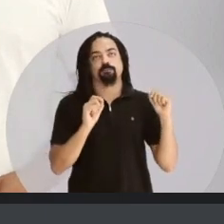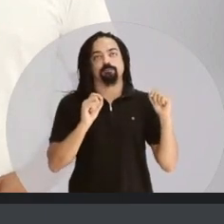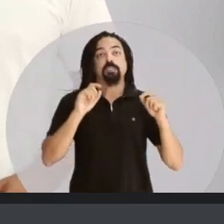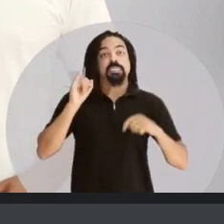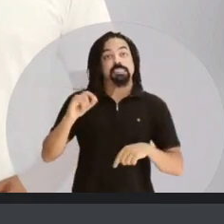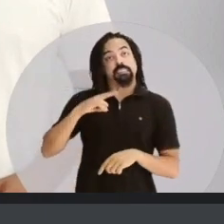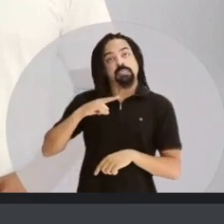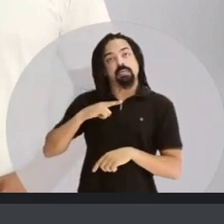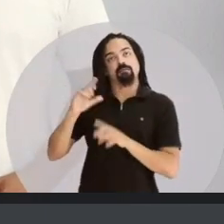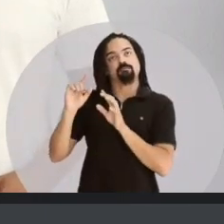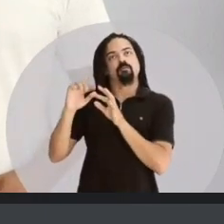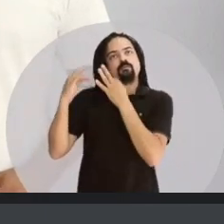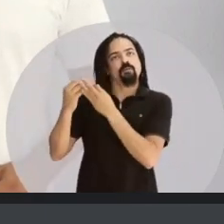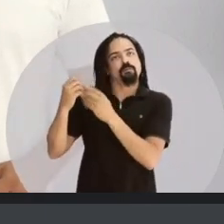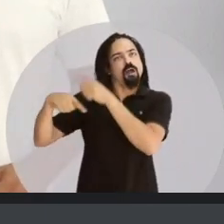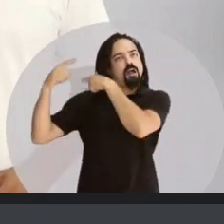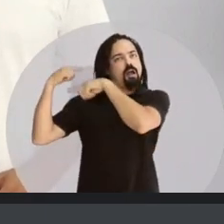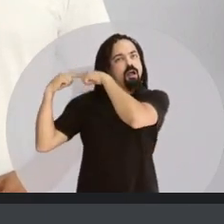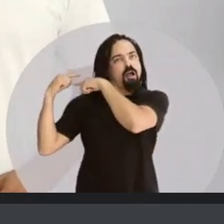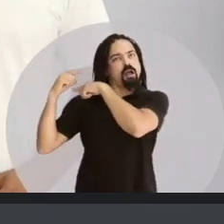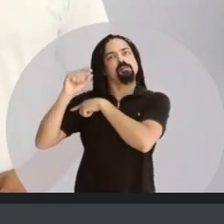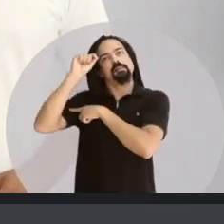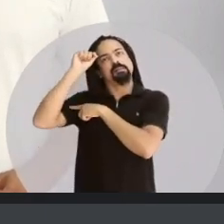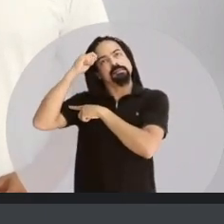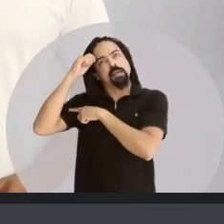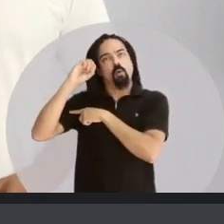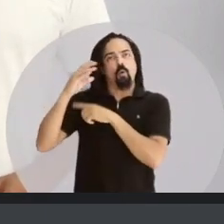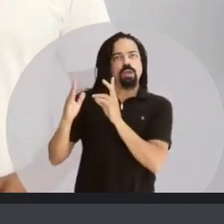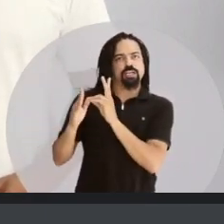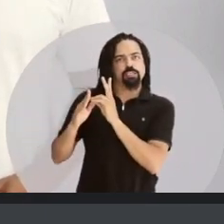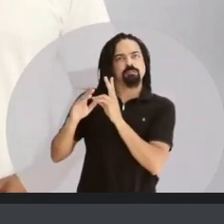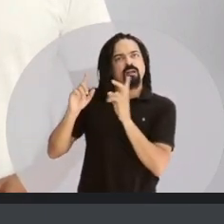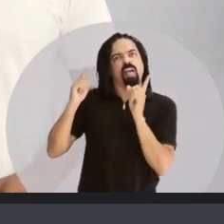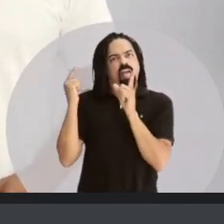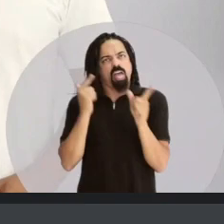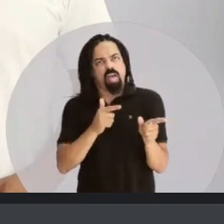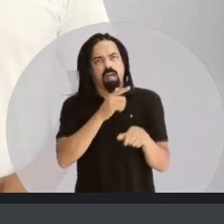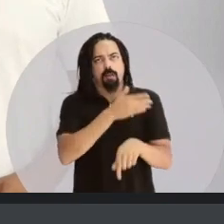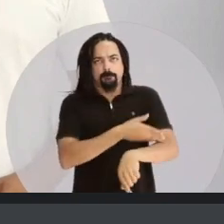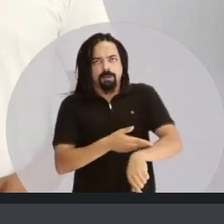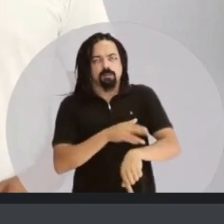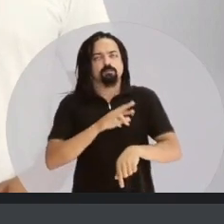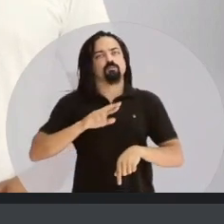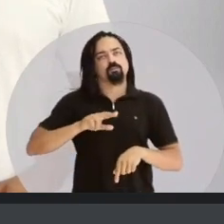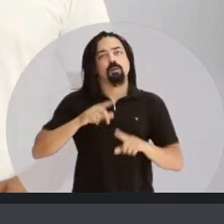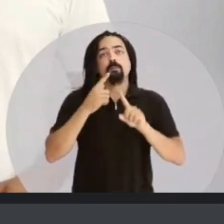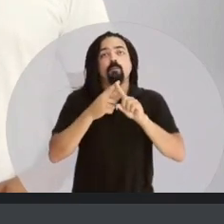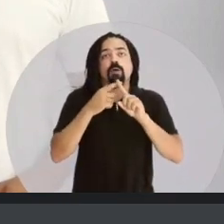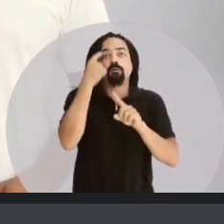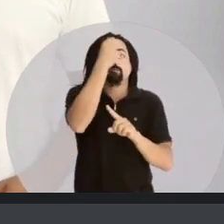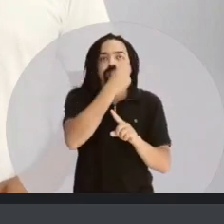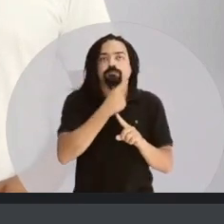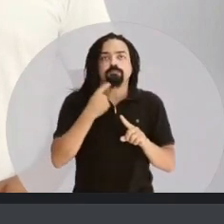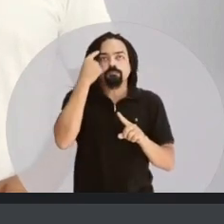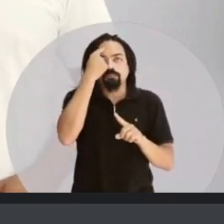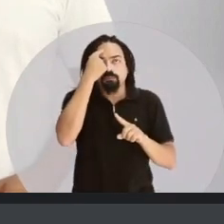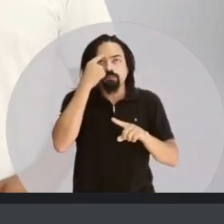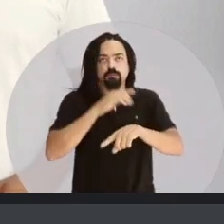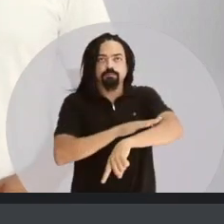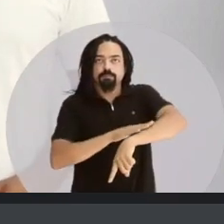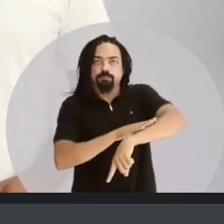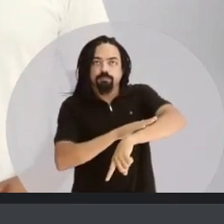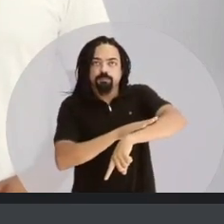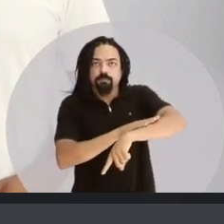europeus. O fato dessa pessoa ter ancestralidade negra indígena não impede que ela seja vista como branca.